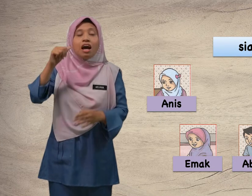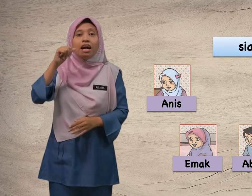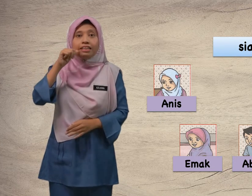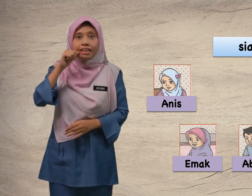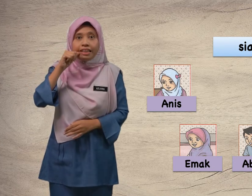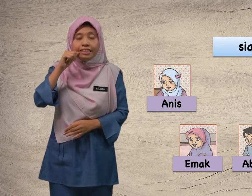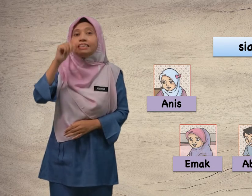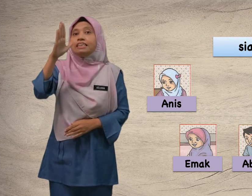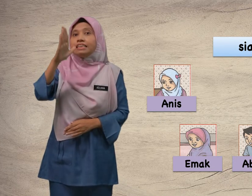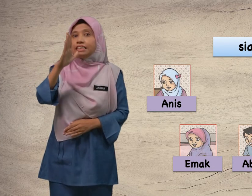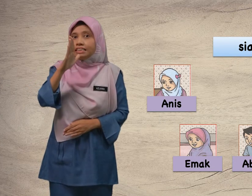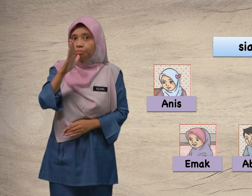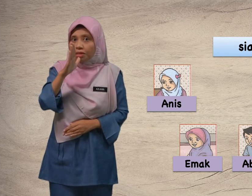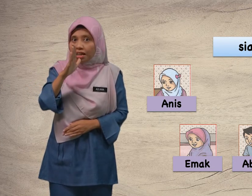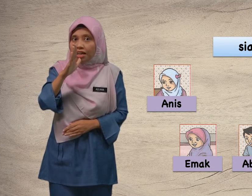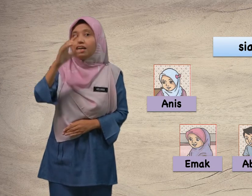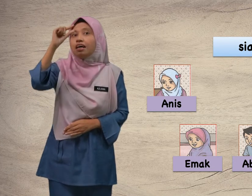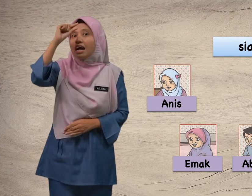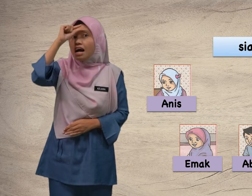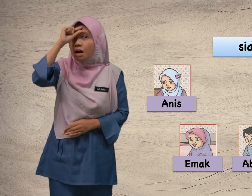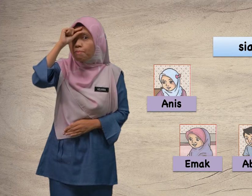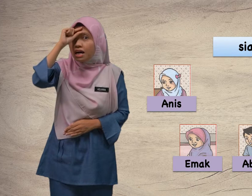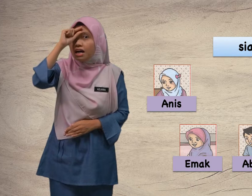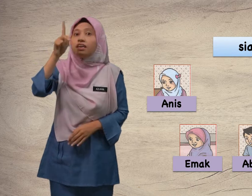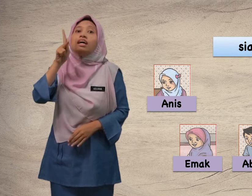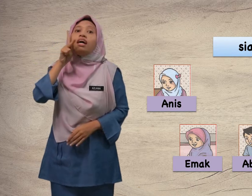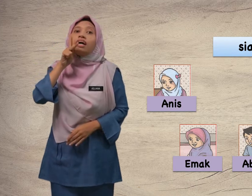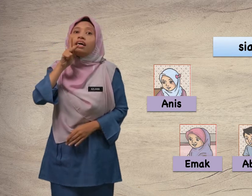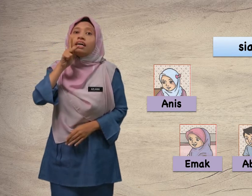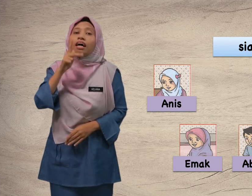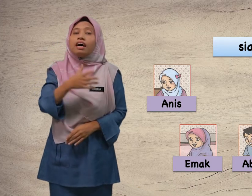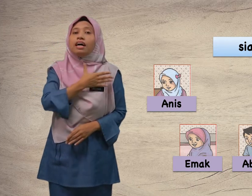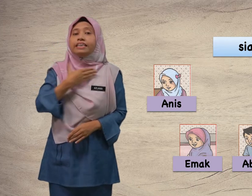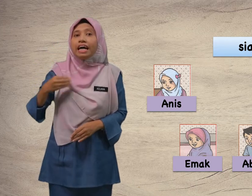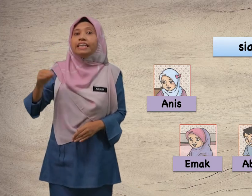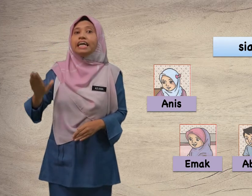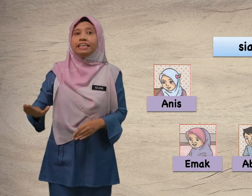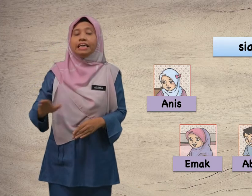Anis. Emak, abang, kakak dan adik.